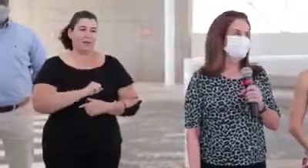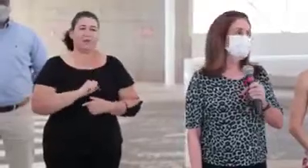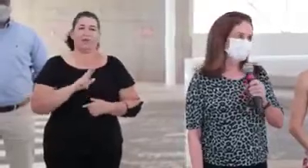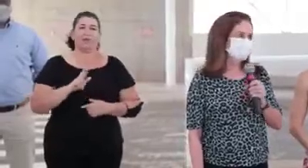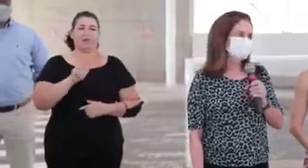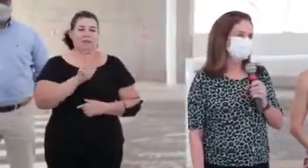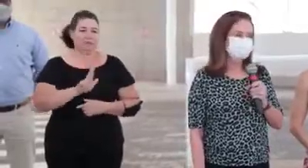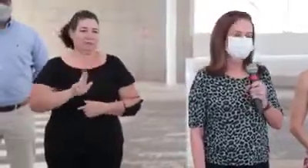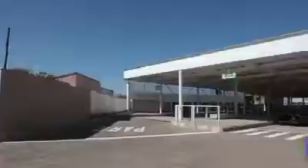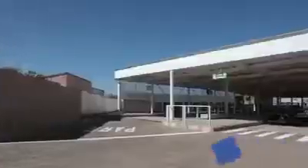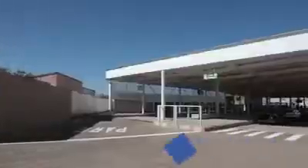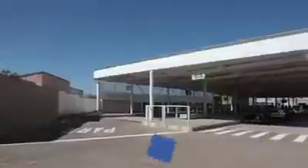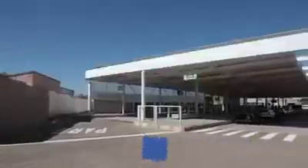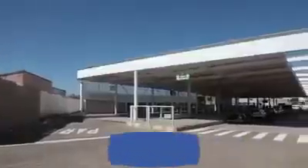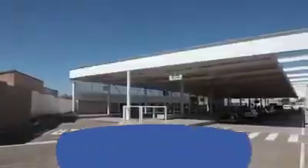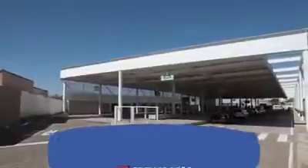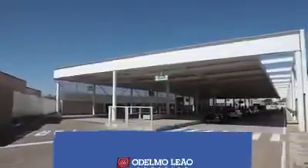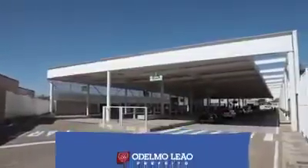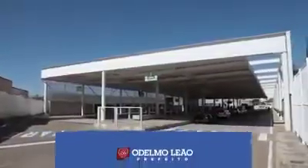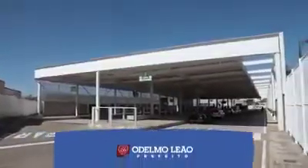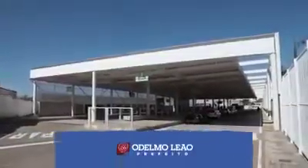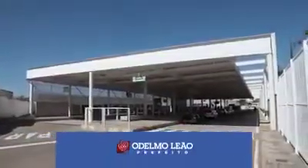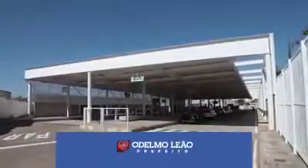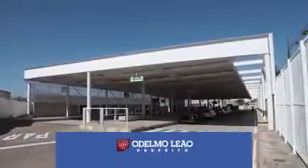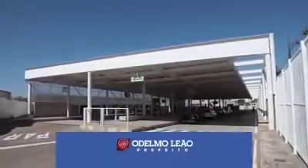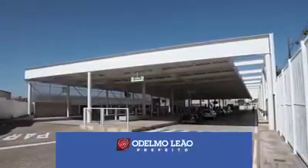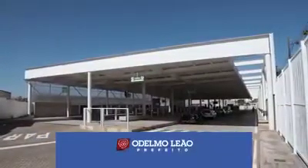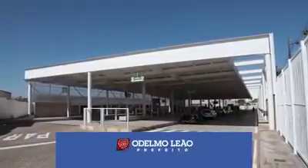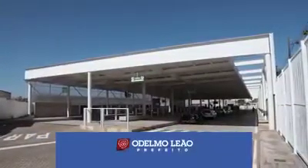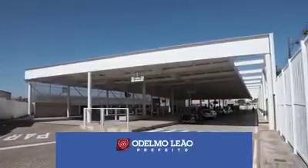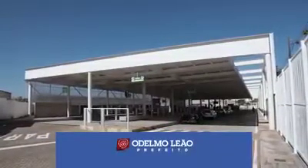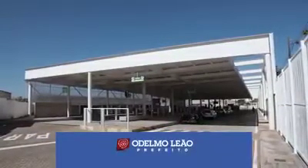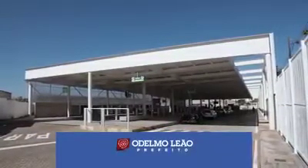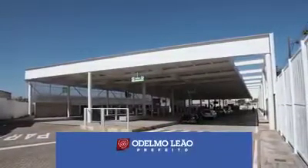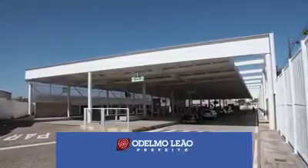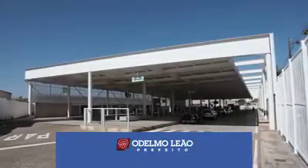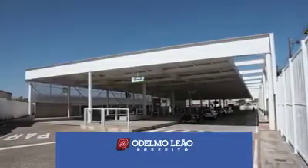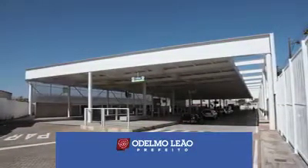nossa Uberlândia. Música Música